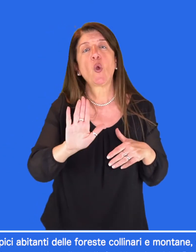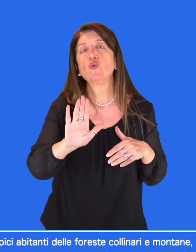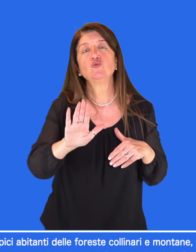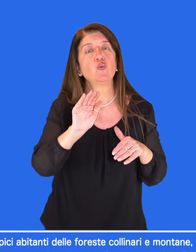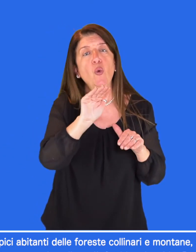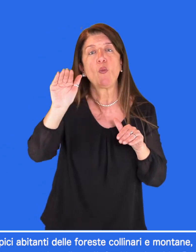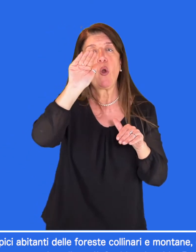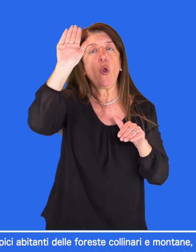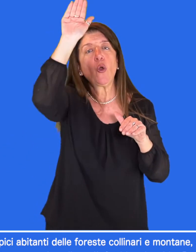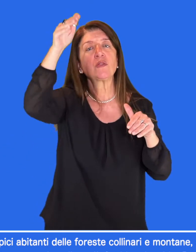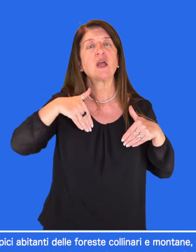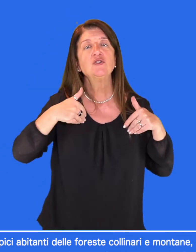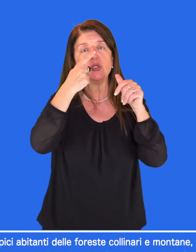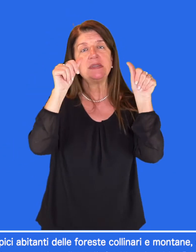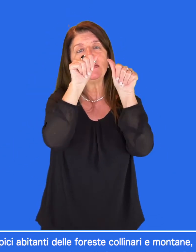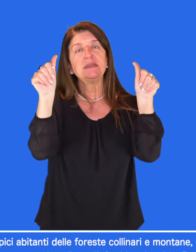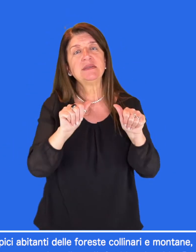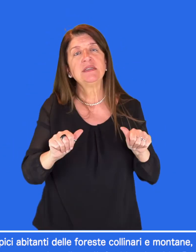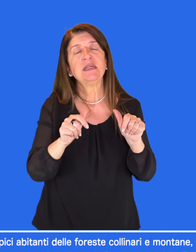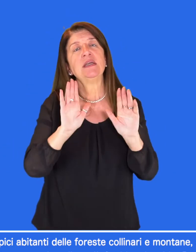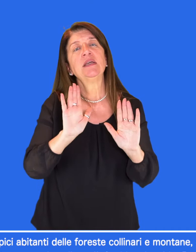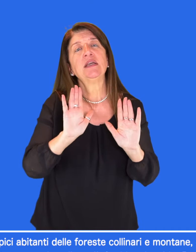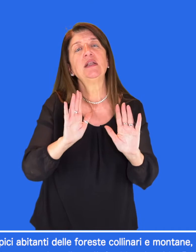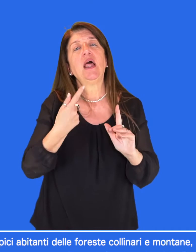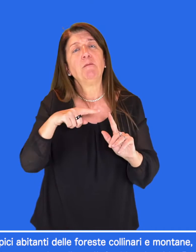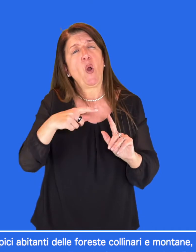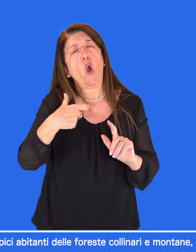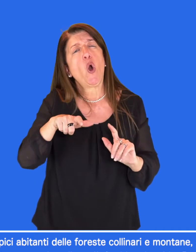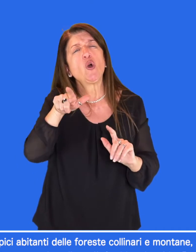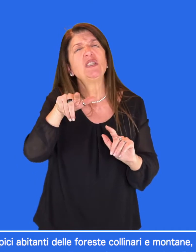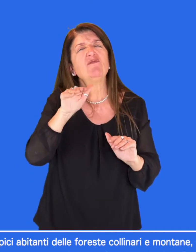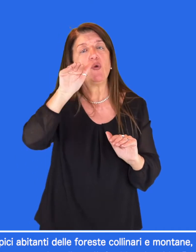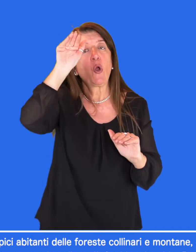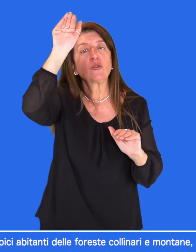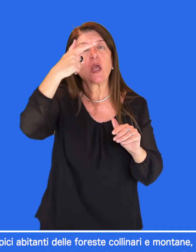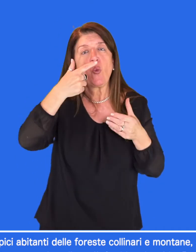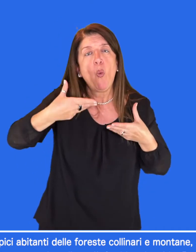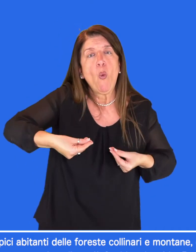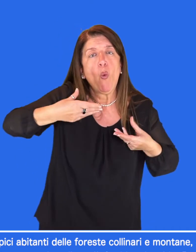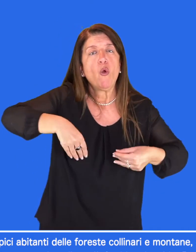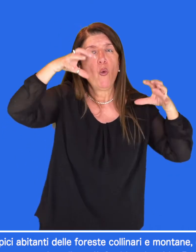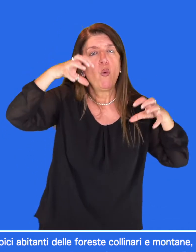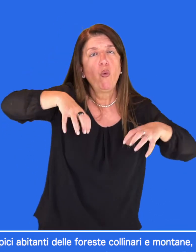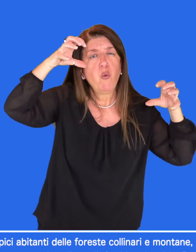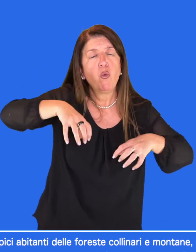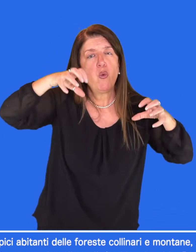oltre ad un elevato alto tasso di umidità e piovosità, si trova un microclima più freddo ed umido.